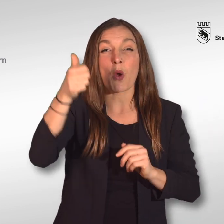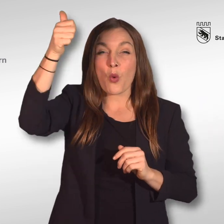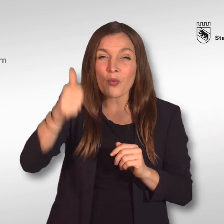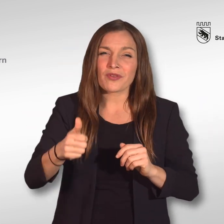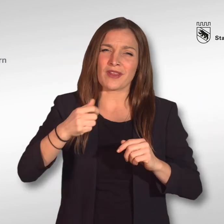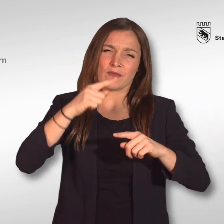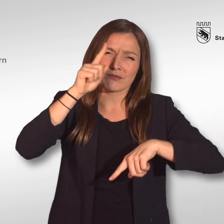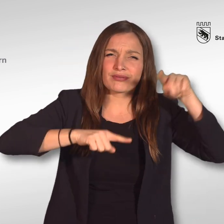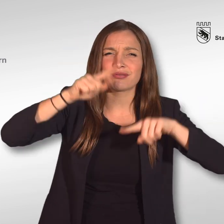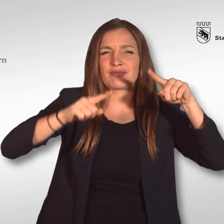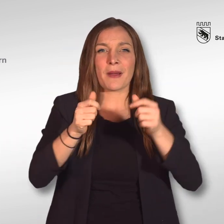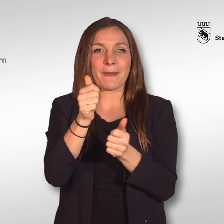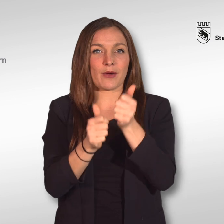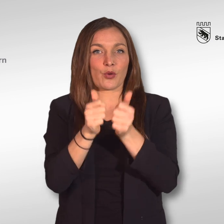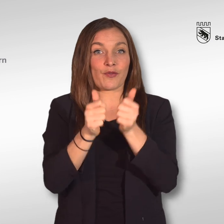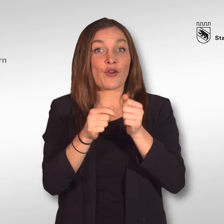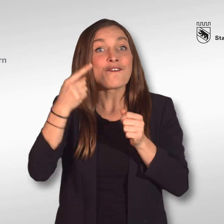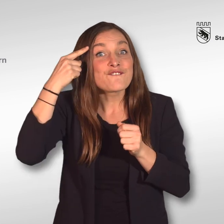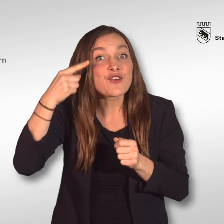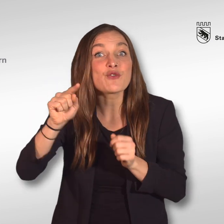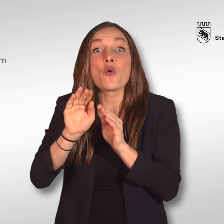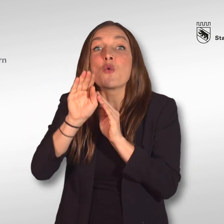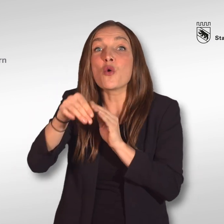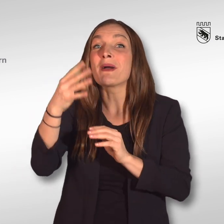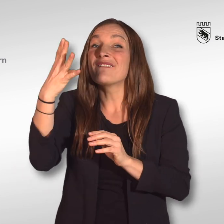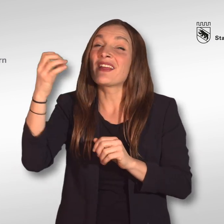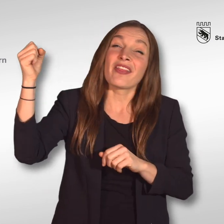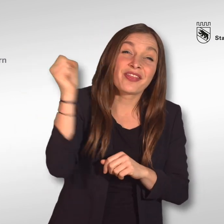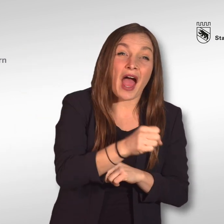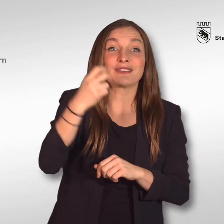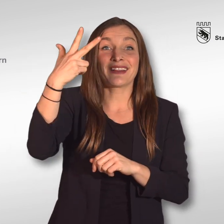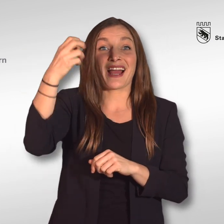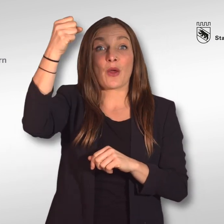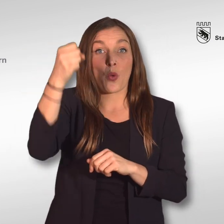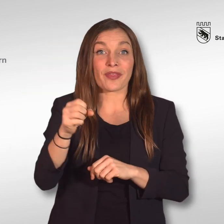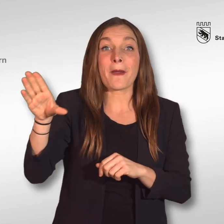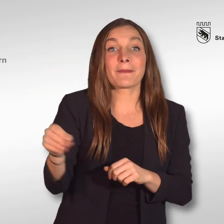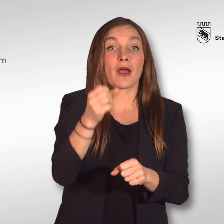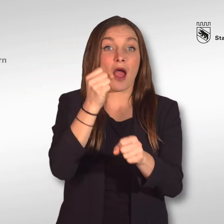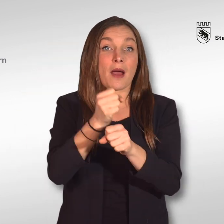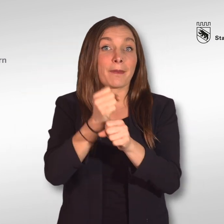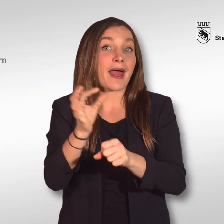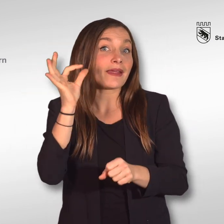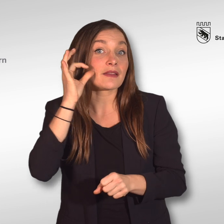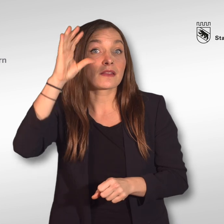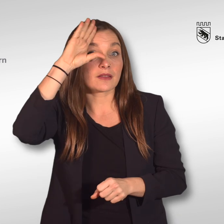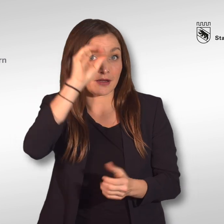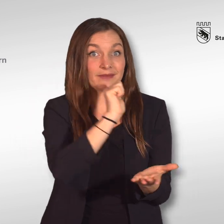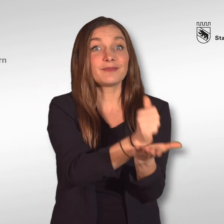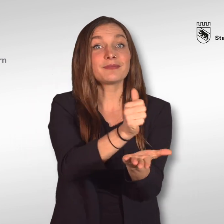Über 4.300 Mitarbeiterinnen und Mitarbeiter arbeiten in rund 100 verschiedenen Berufen.